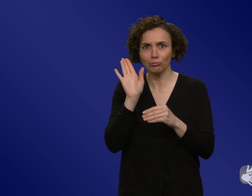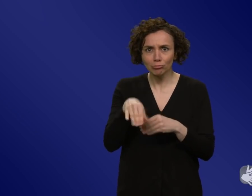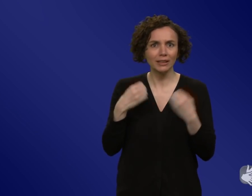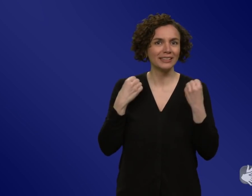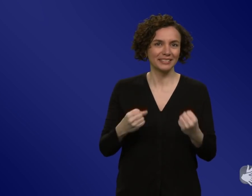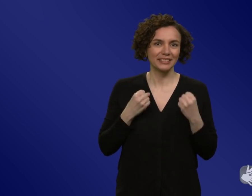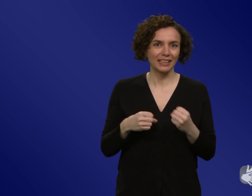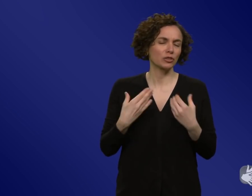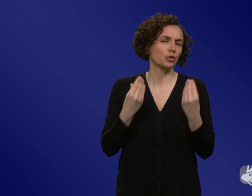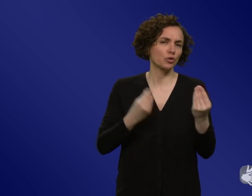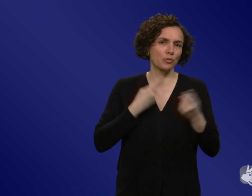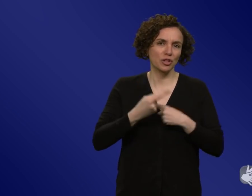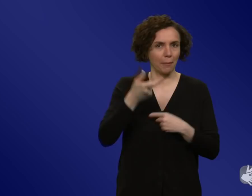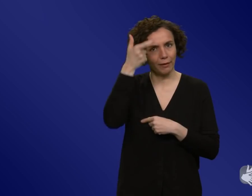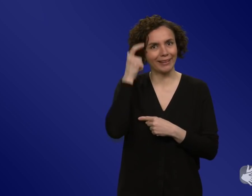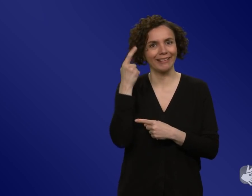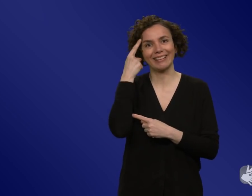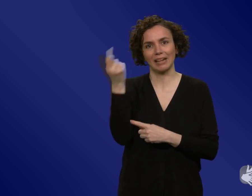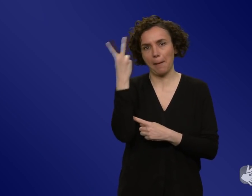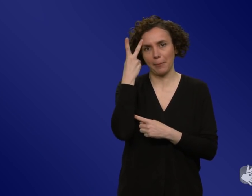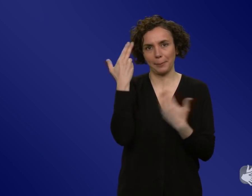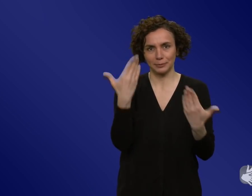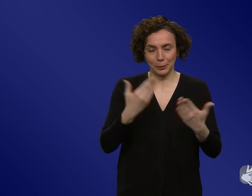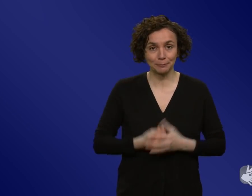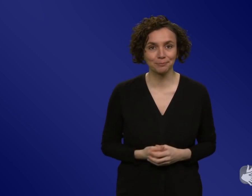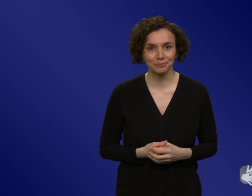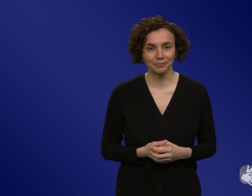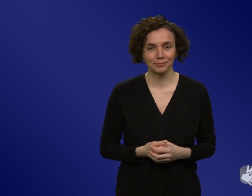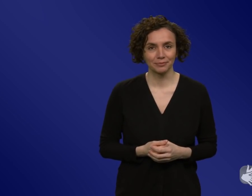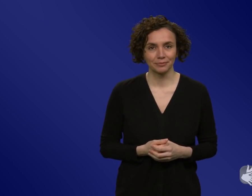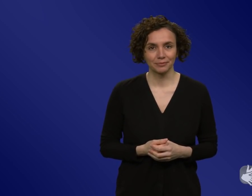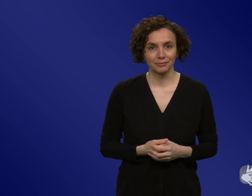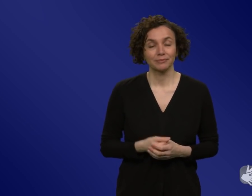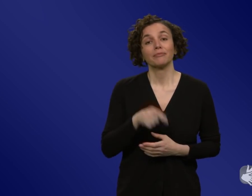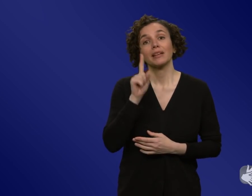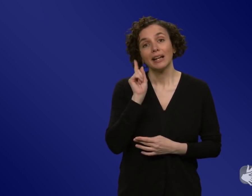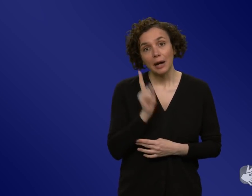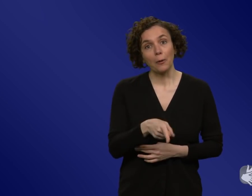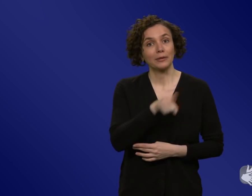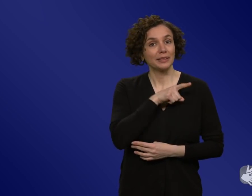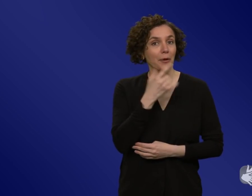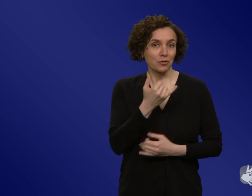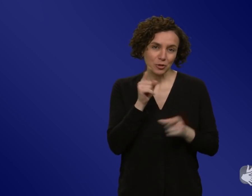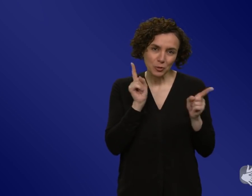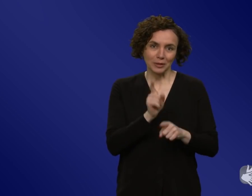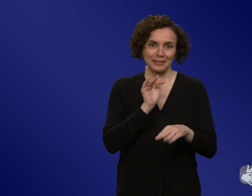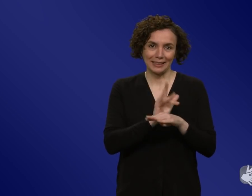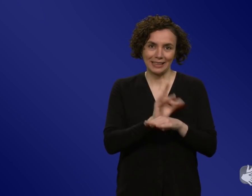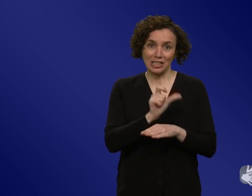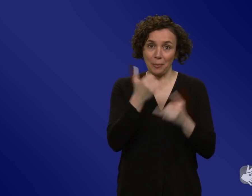kleben. Das kann, da muss ich glaube ich auch nochmal Kritik üben an der aktuellen Impfkampagne, auch echt nicht gut gemacht